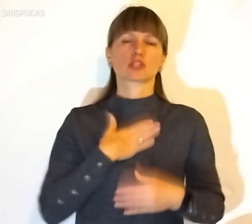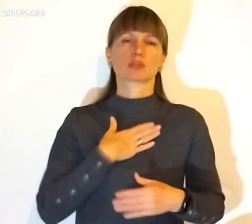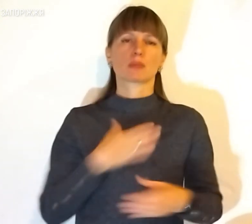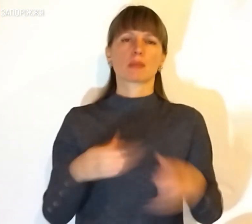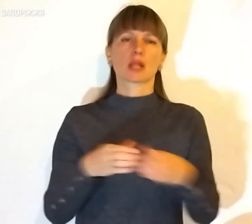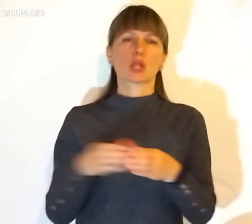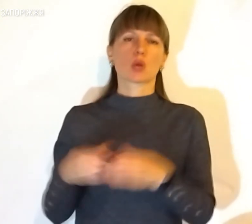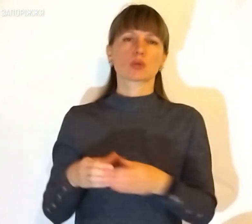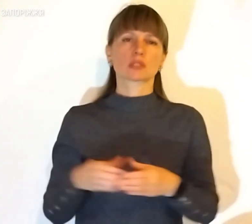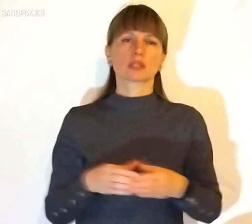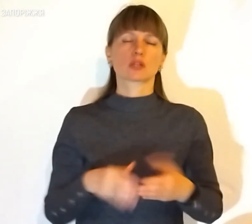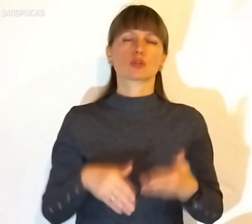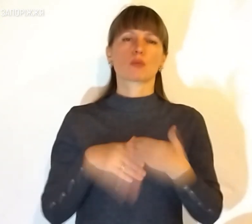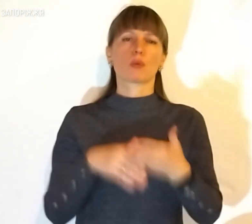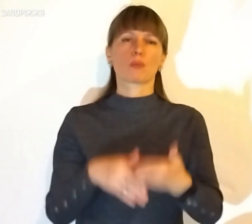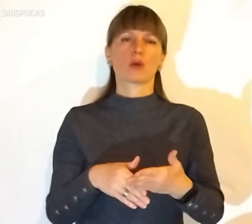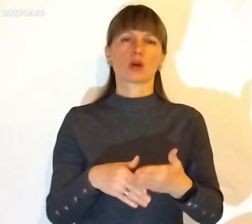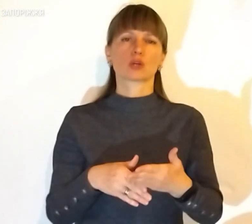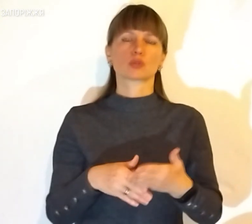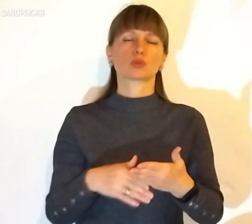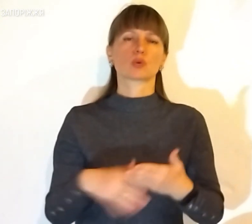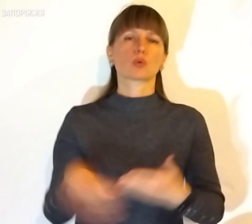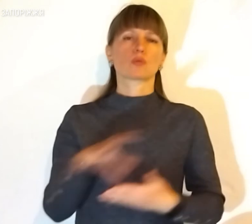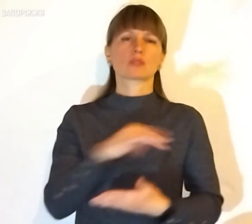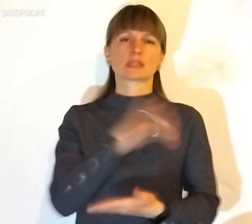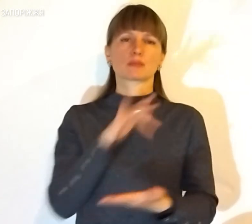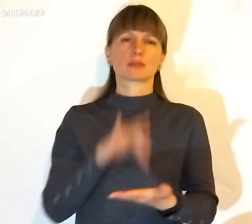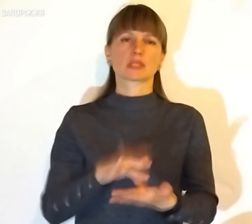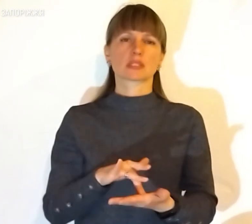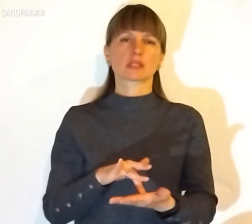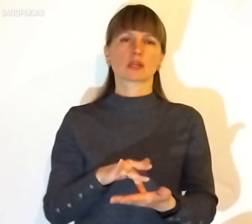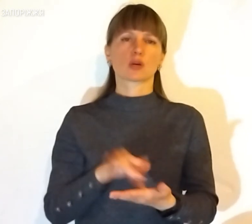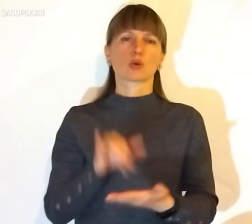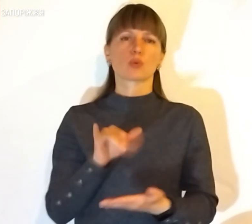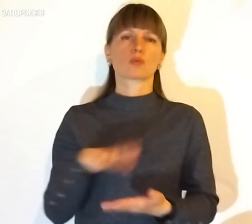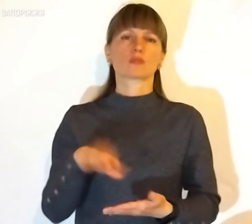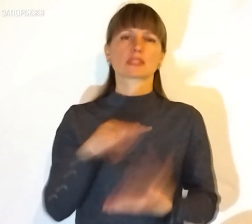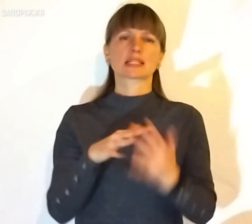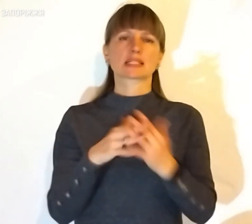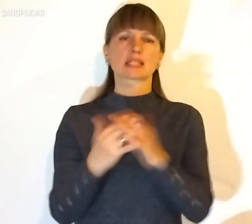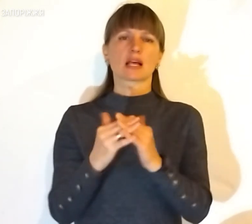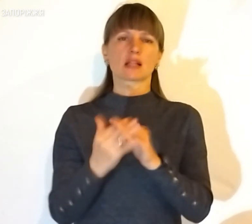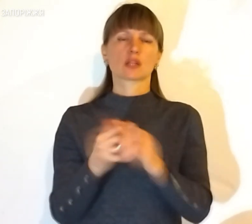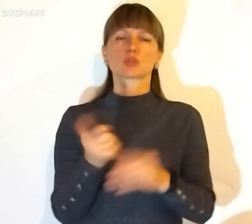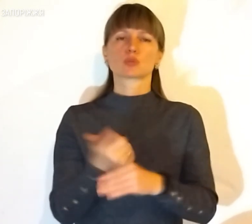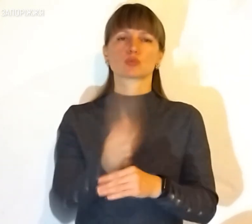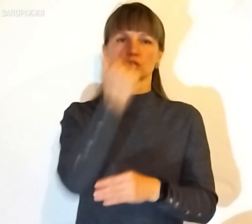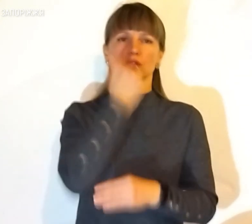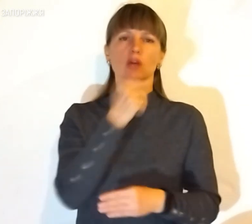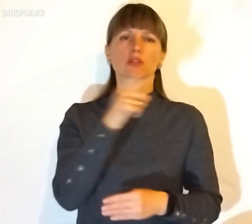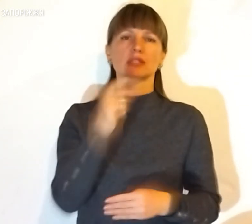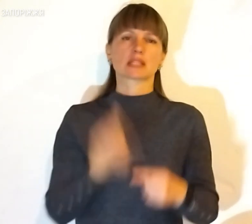підрозділями, допомагають у всіх містах, у всіх селах. Дуже дякую вам за це.